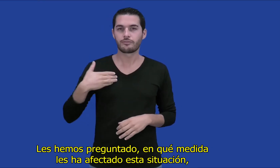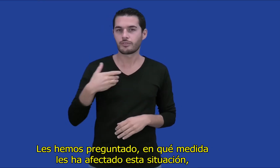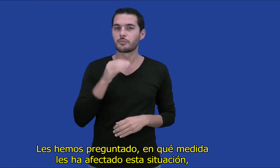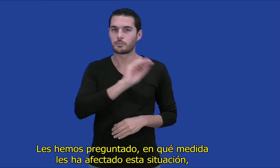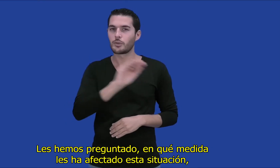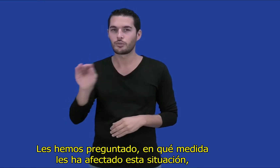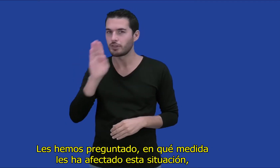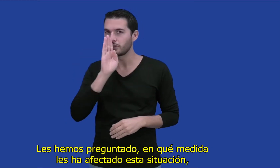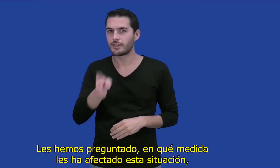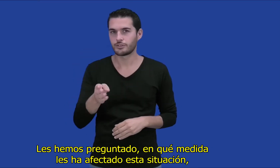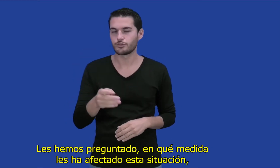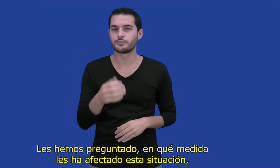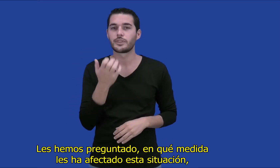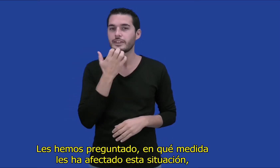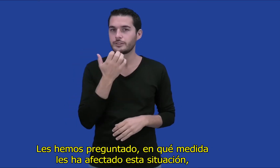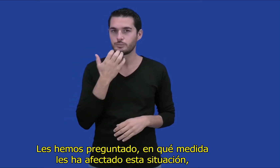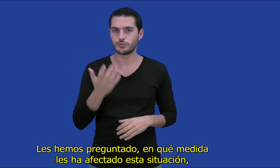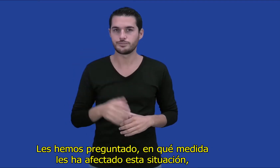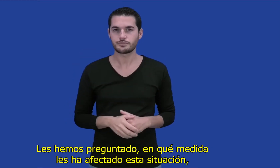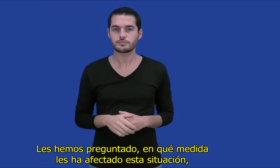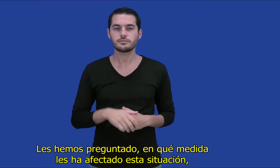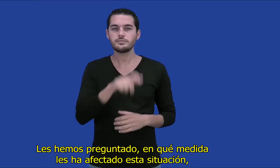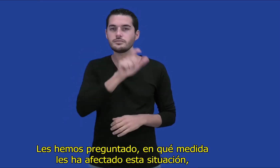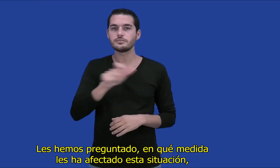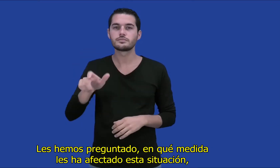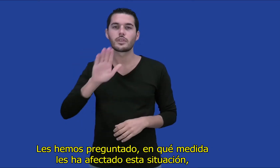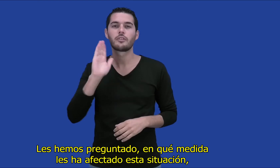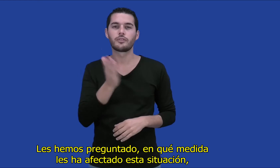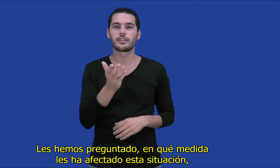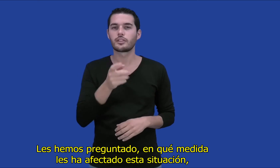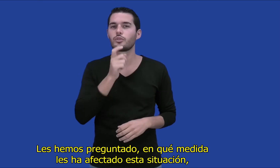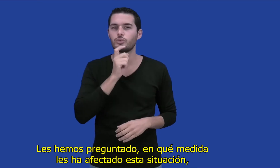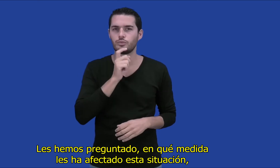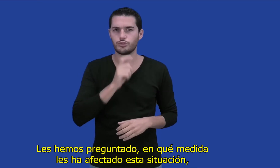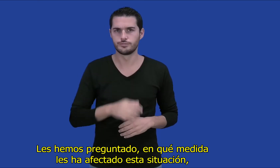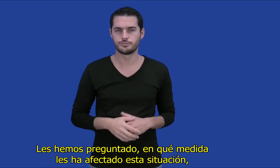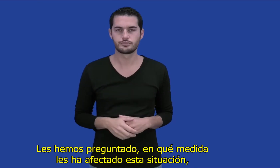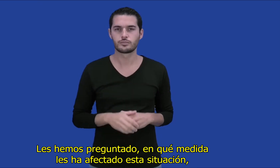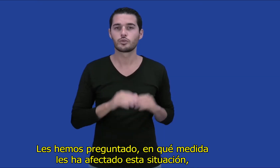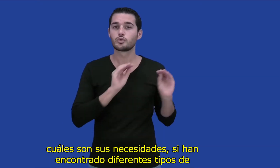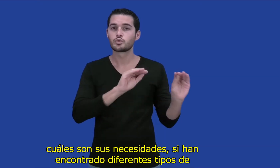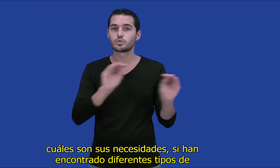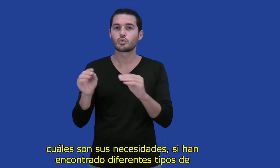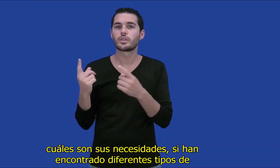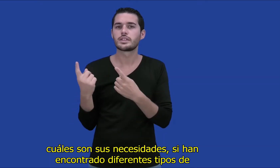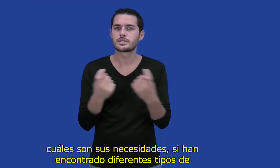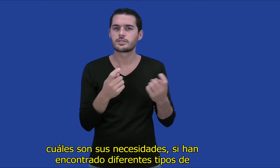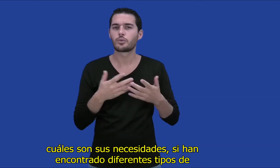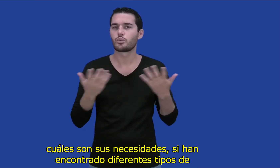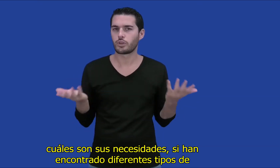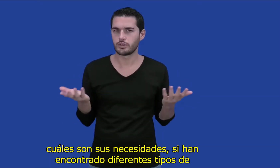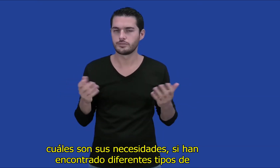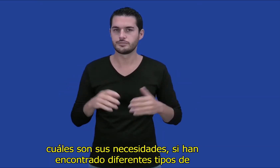Les hemos preguntado en qué medida les ha afectado esta situación, cuáles son sus necesidades,